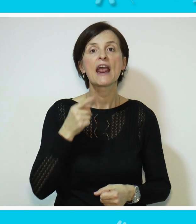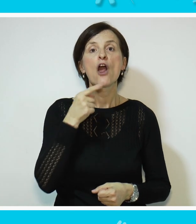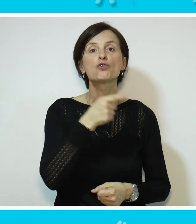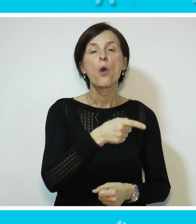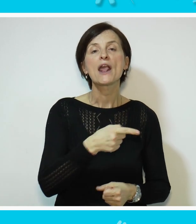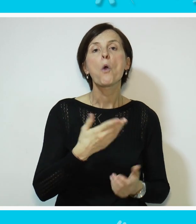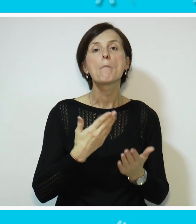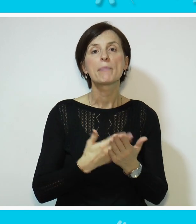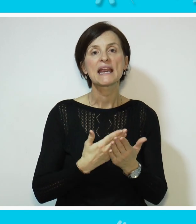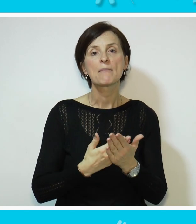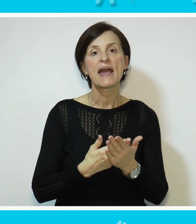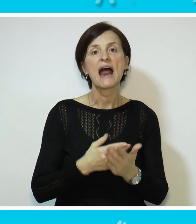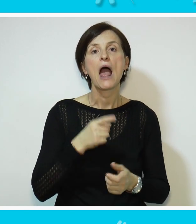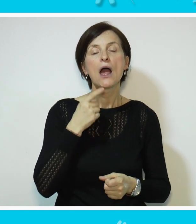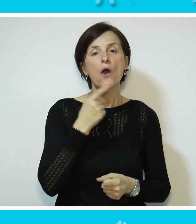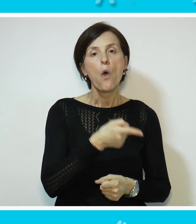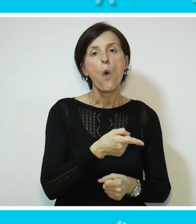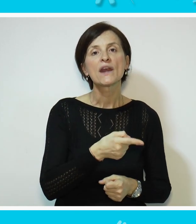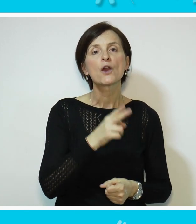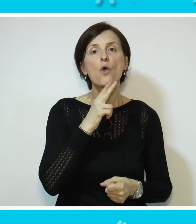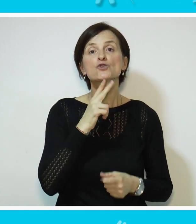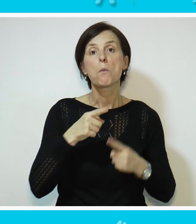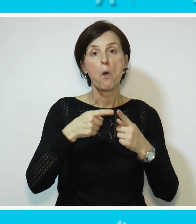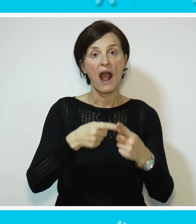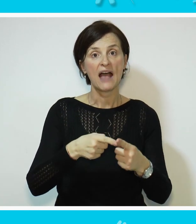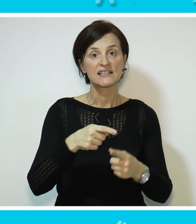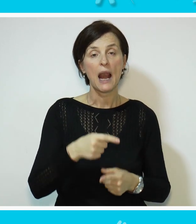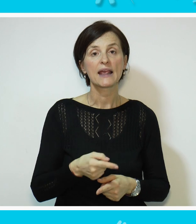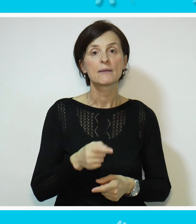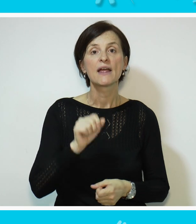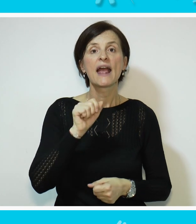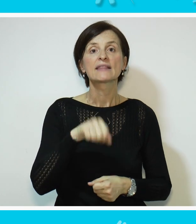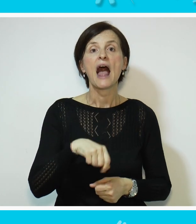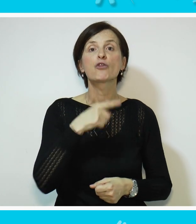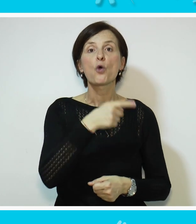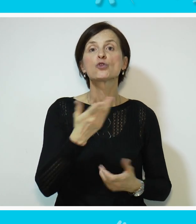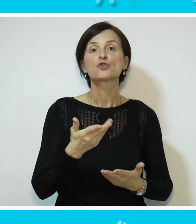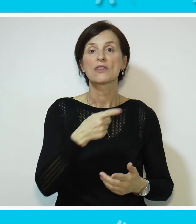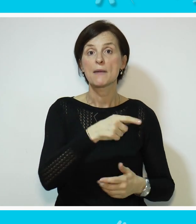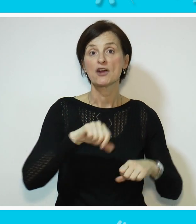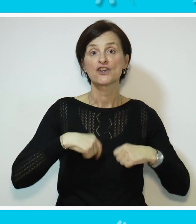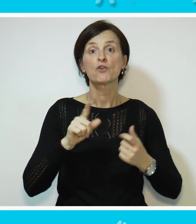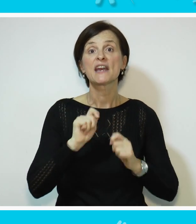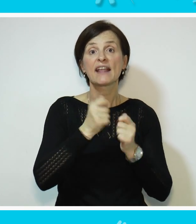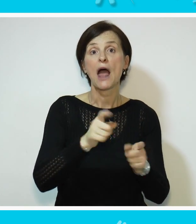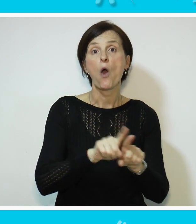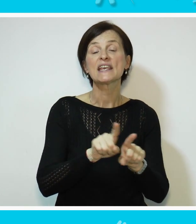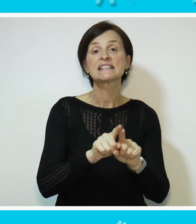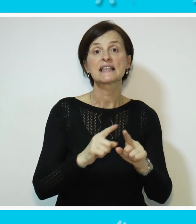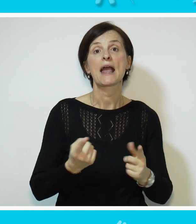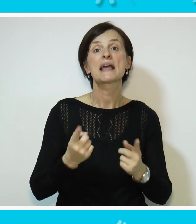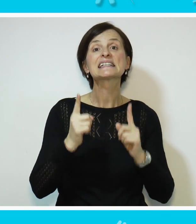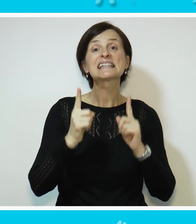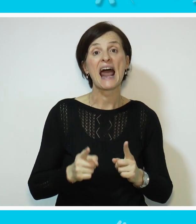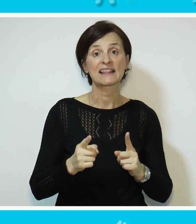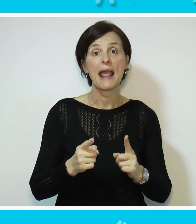invaliditetom toliko je primjera onih svete gde su upravo pokazali kako to što im život nije dao iste